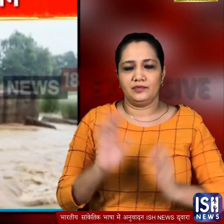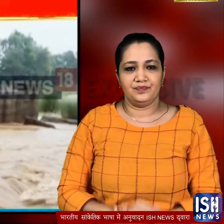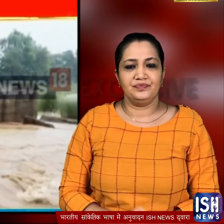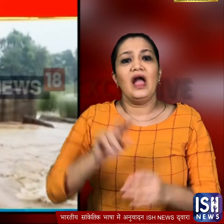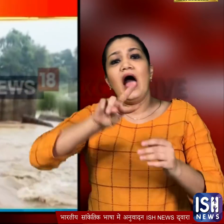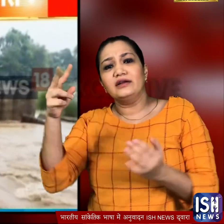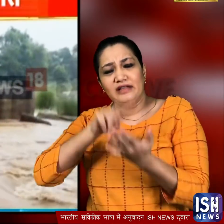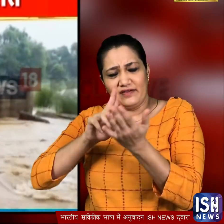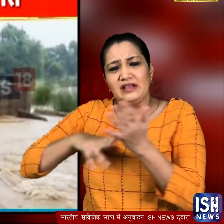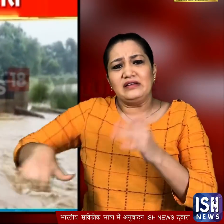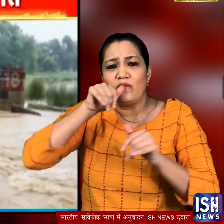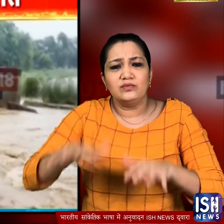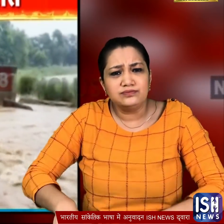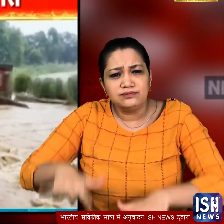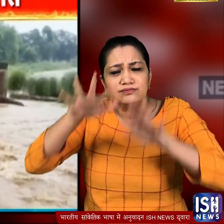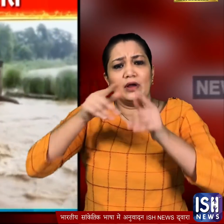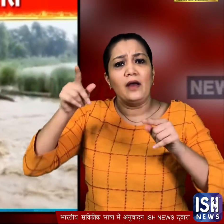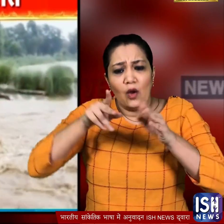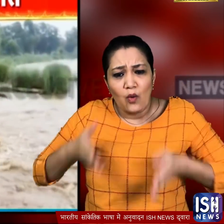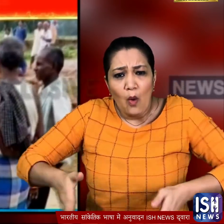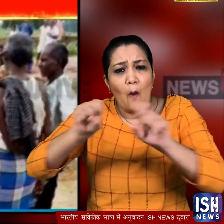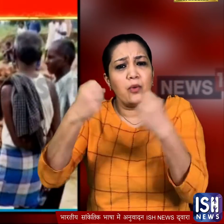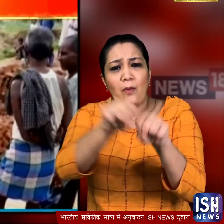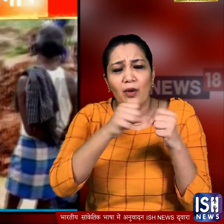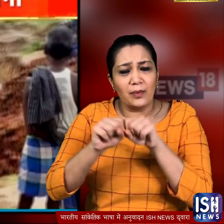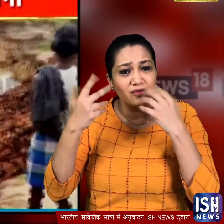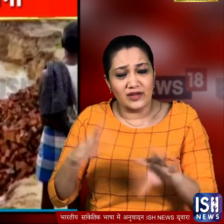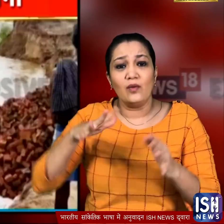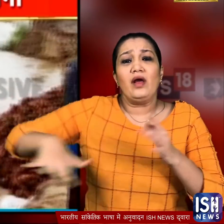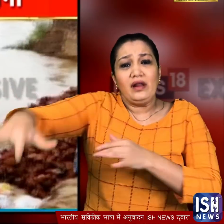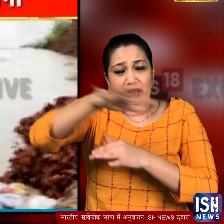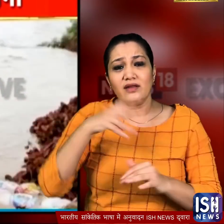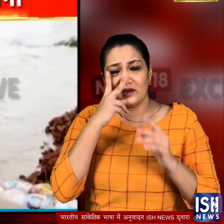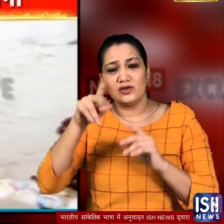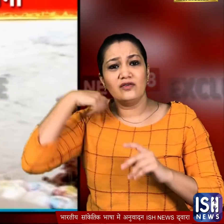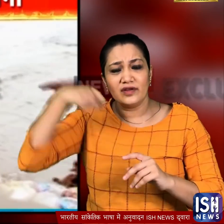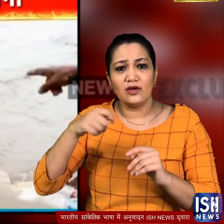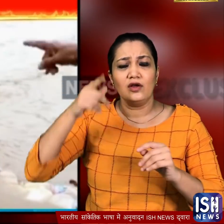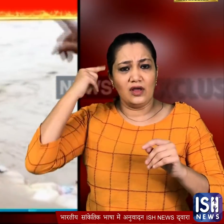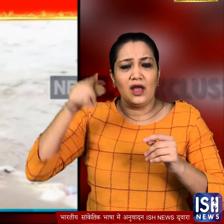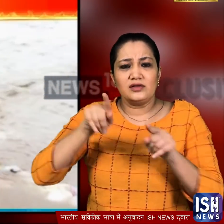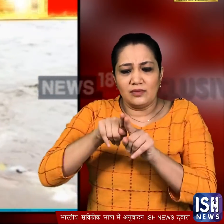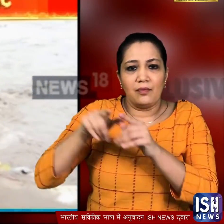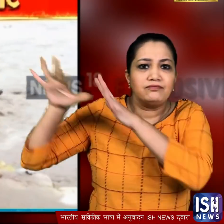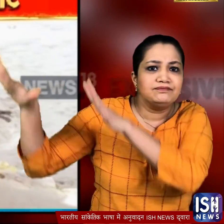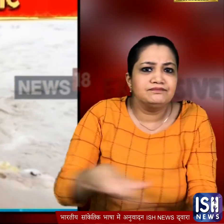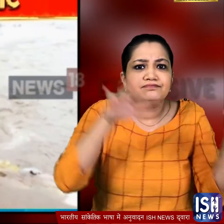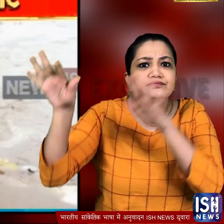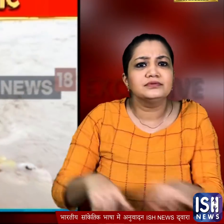नवादा में भी नदियों के उभान पर आने से कई रास्ते तूड गए वहाँ के एक एक लाके से सामने आई तस्वीरों में एक रास्ते पर पानी सैलाब की तरह बहता नजर आया